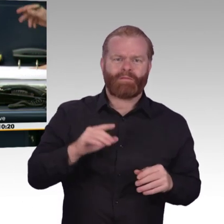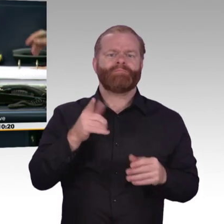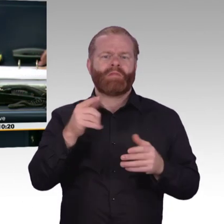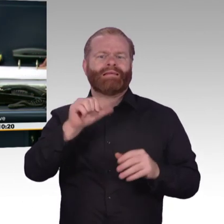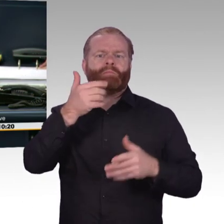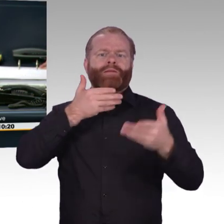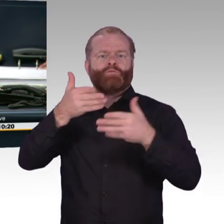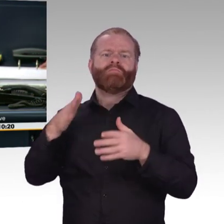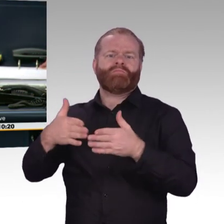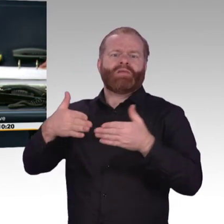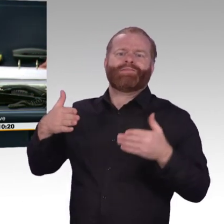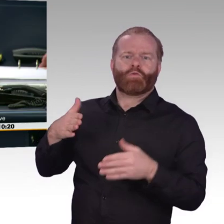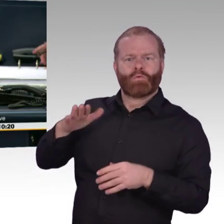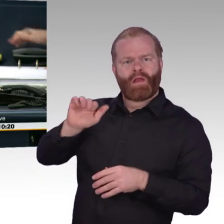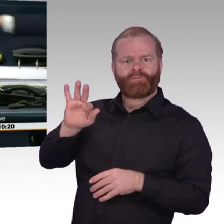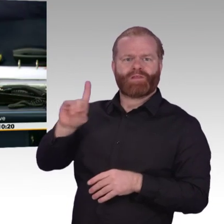Ich höre keinen Widerspruch. Der ist jetzt so beschlossen.